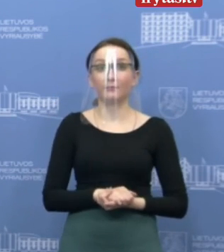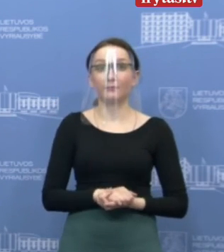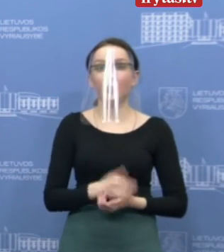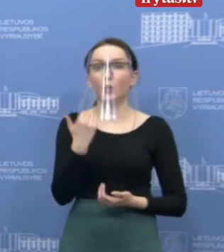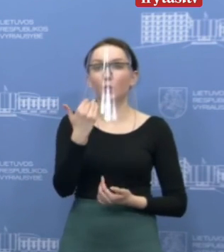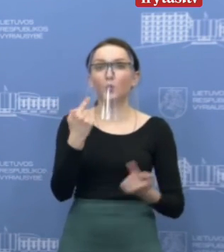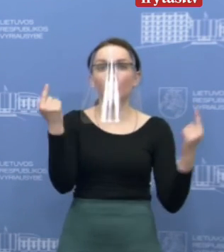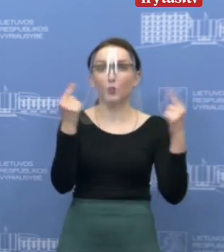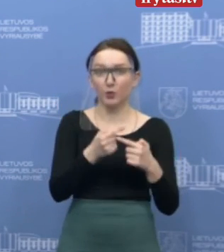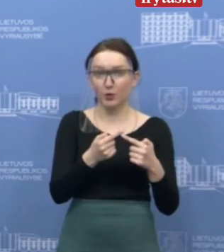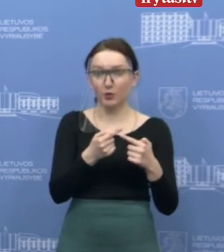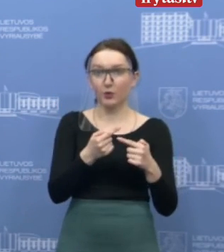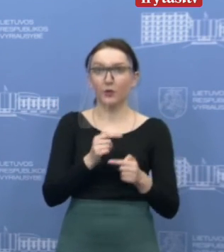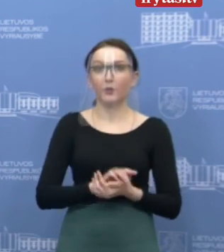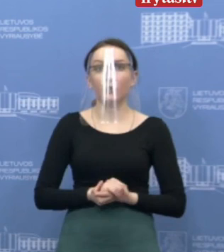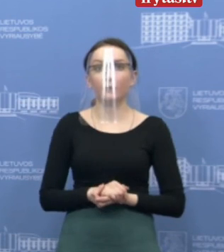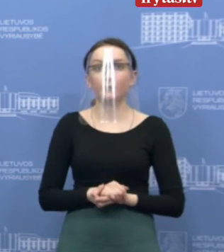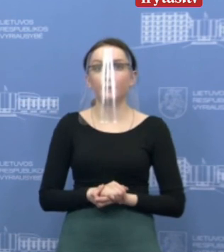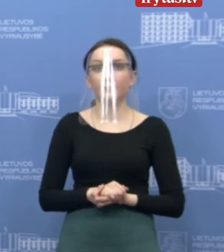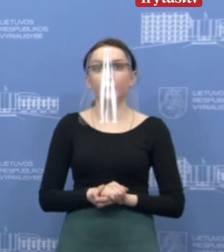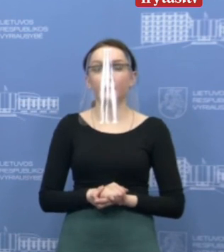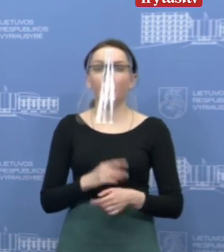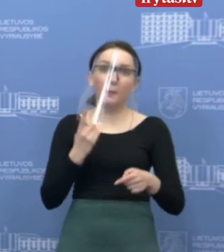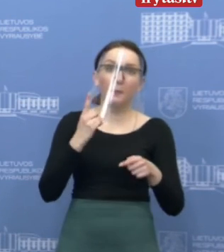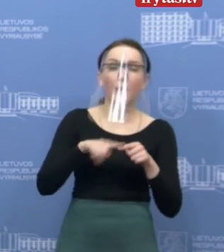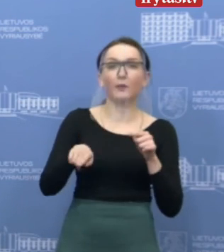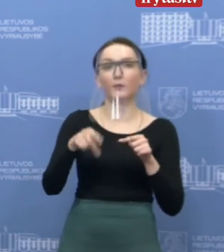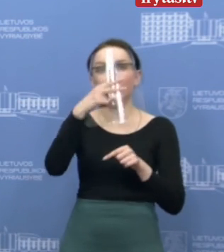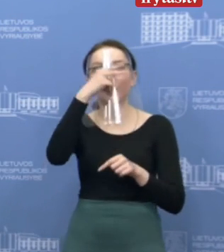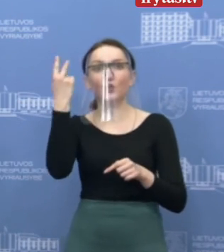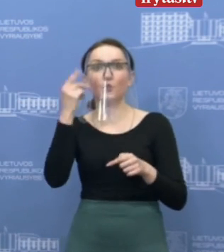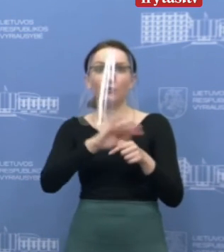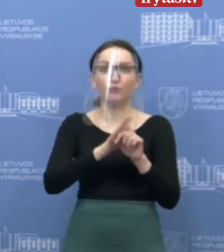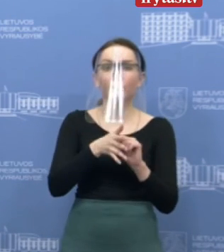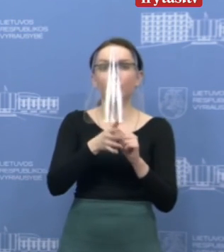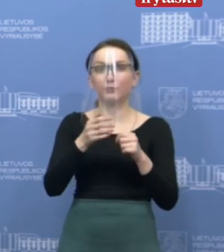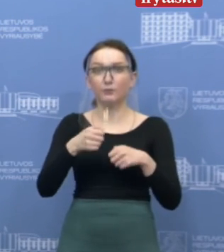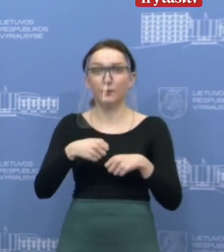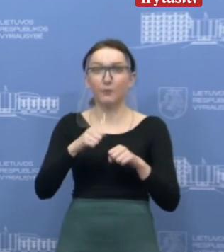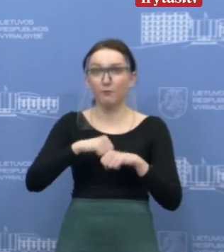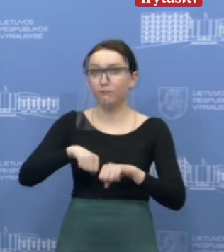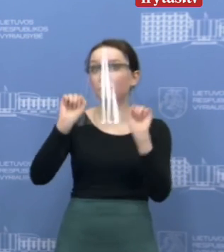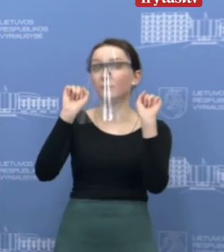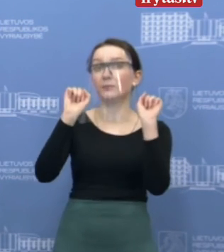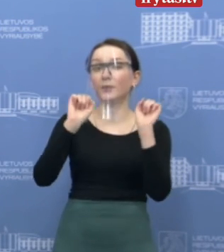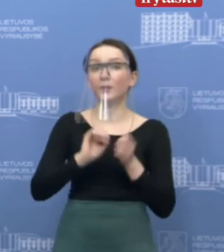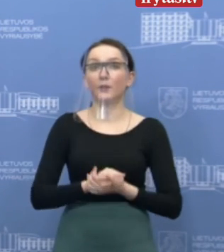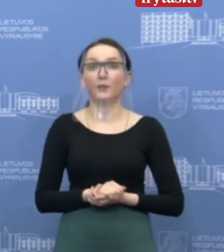jūsų sutikimas iš tikrųjų pagreitins Lietuvos išeimą iš karantino ir